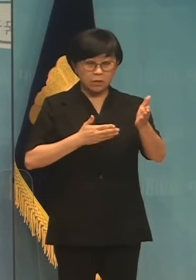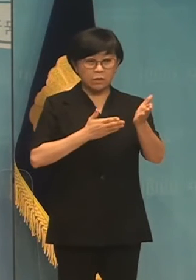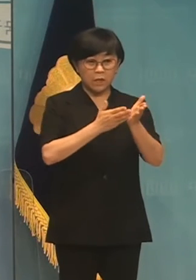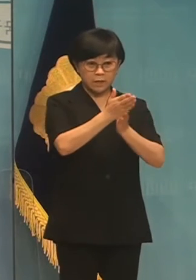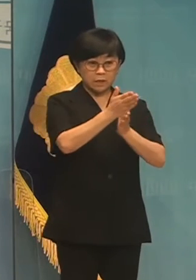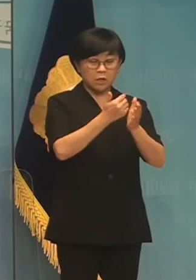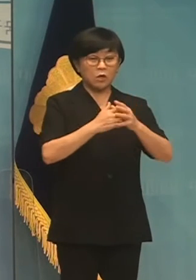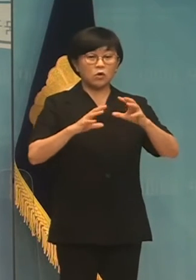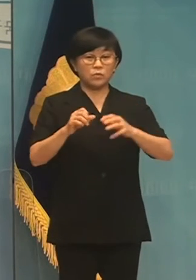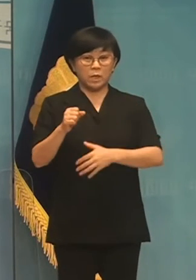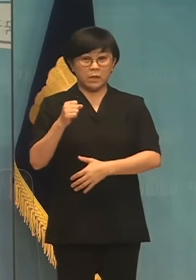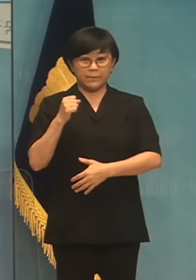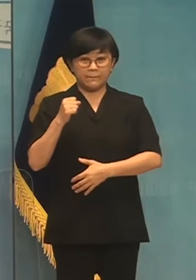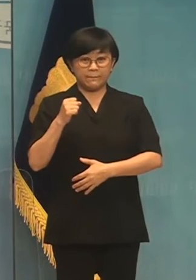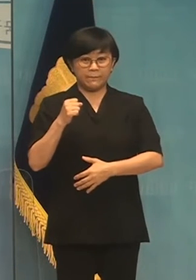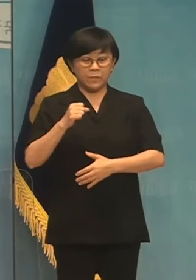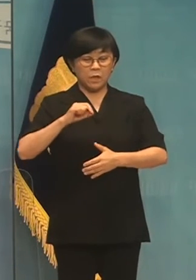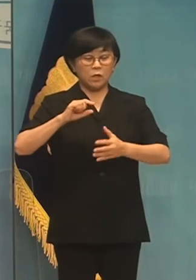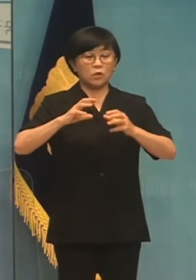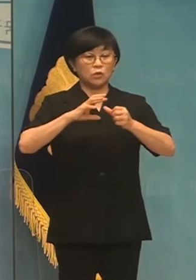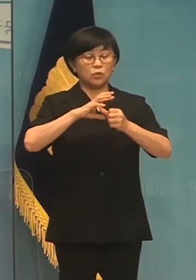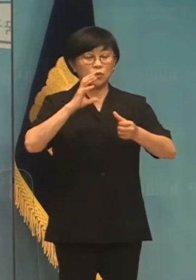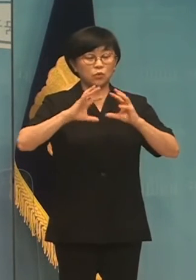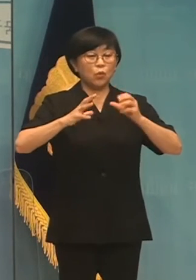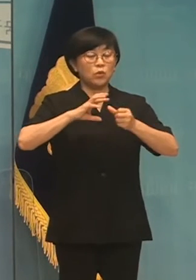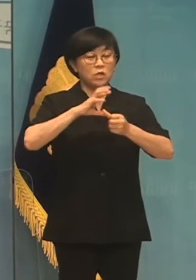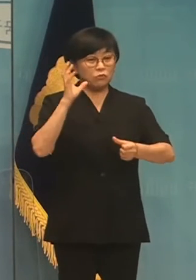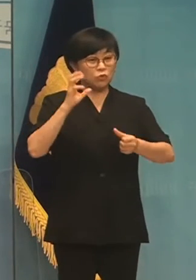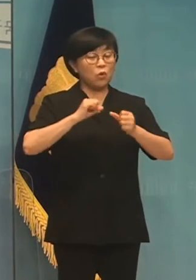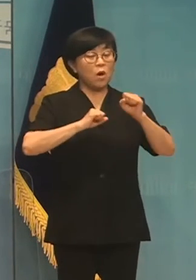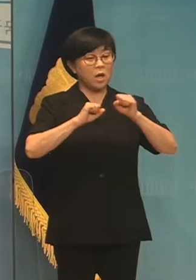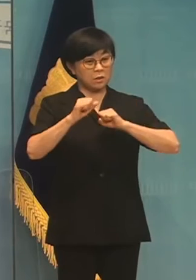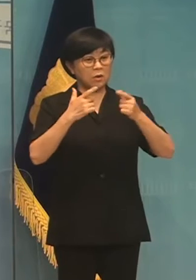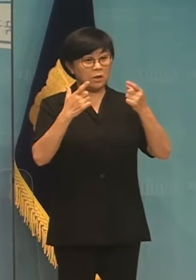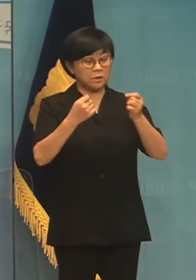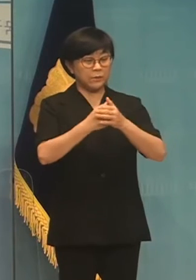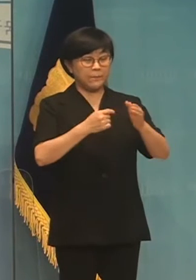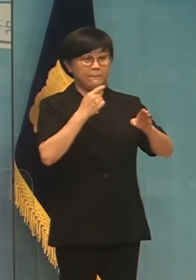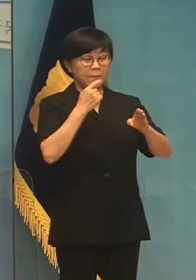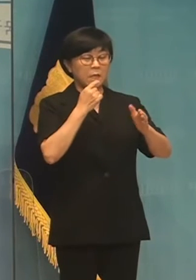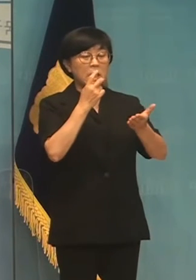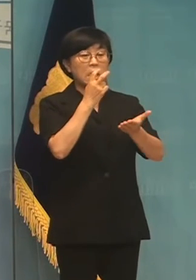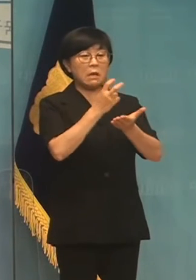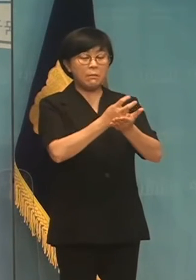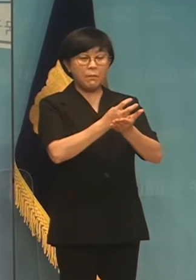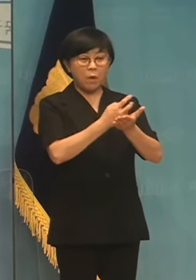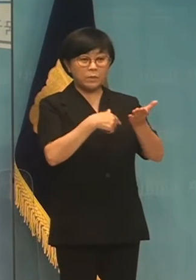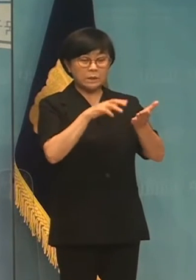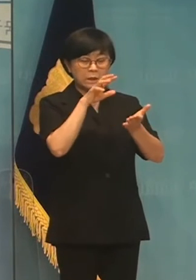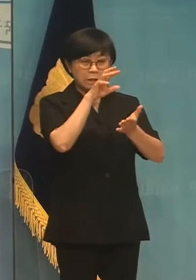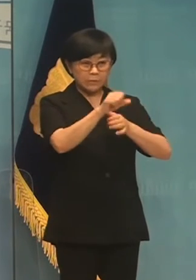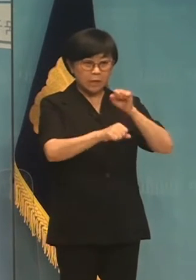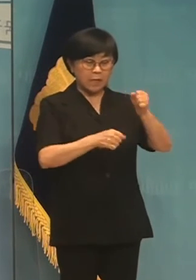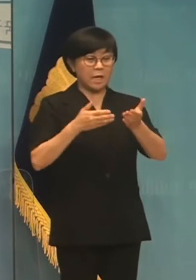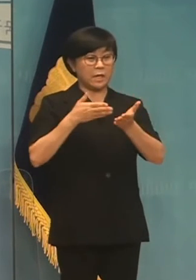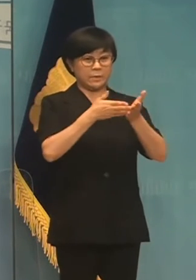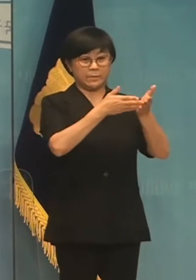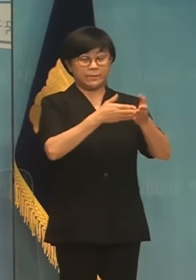국민의힘은 독립운동안의 신정으로 민주당의 입법 침탈에 항가를 했습니다.